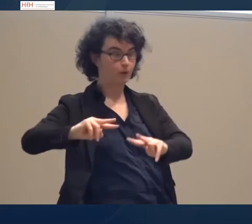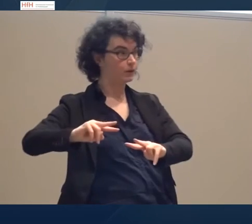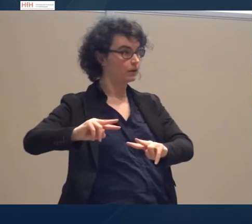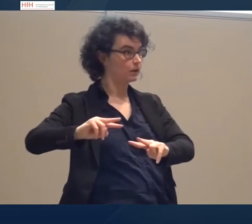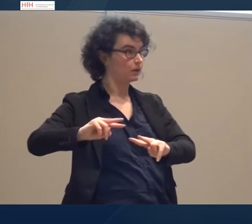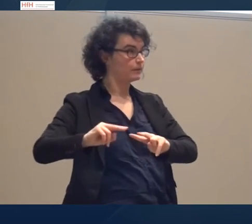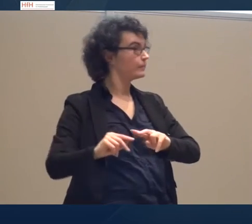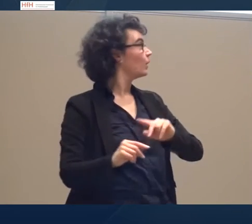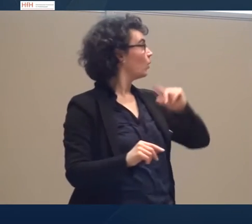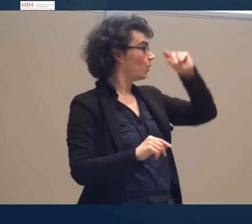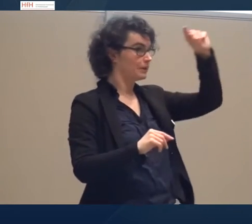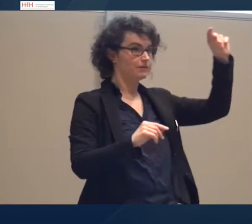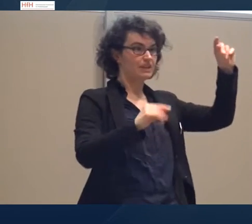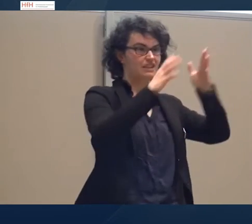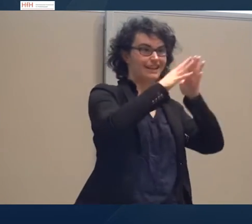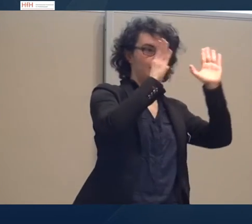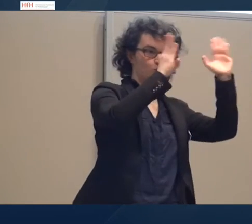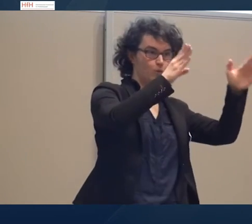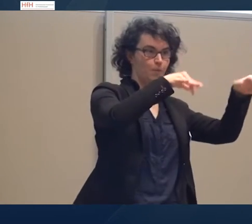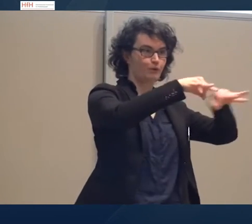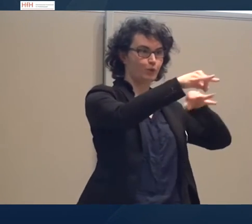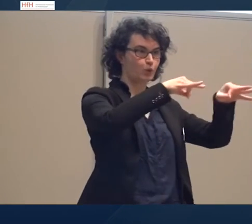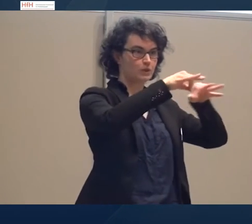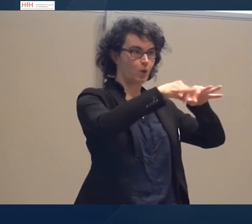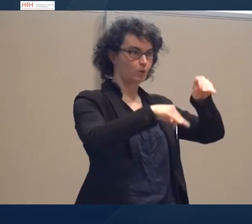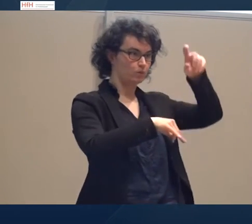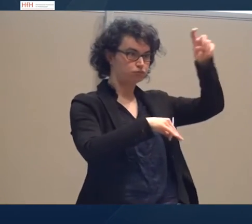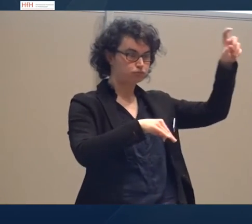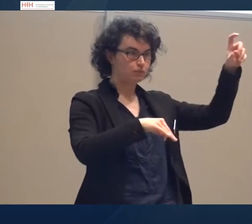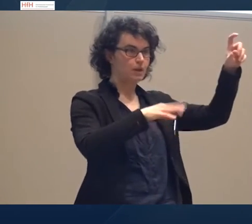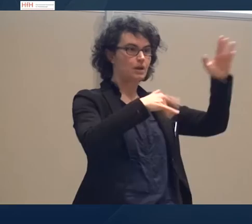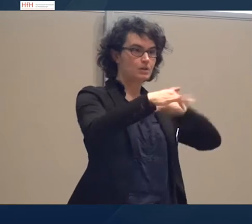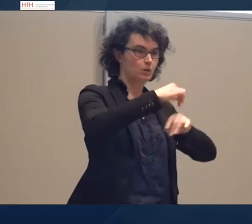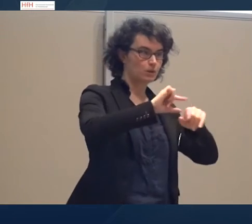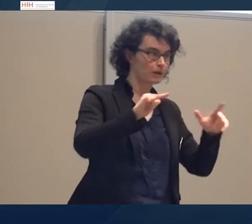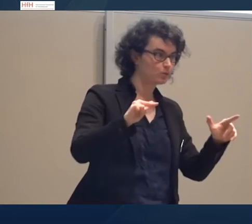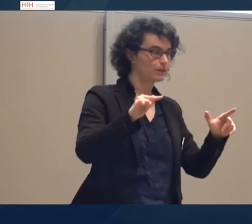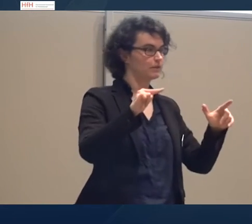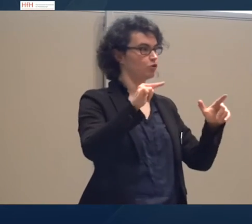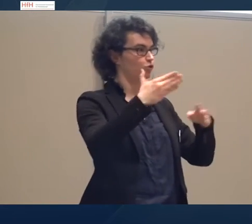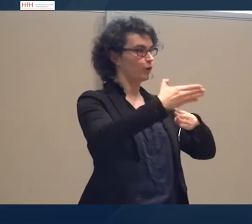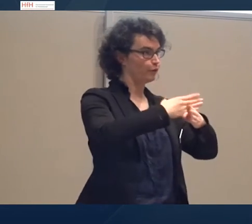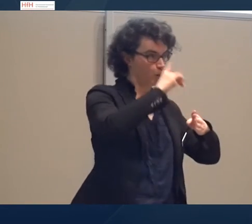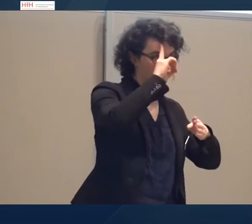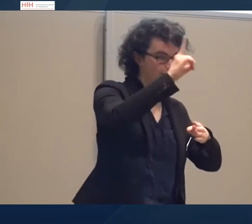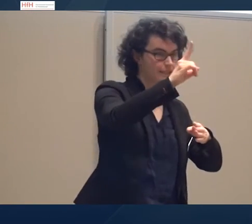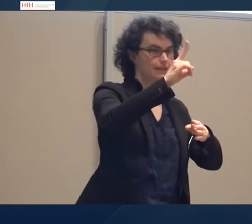Texttyp, Textfunktion beispielsweise, sozio-liministische Elemente, wo Purwissen über Gehörungsabgutung